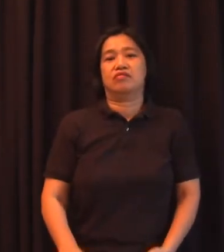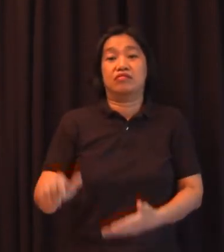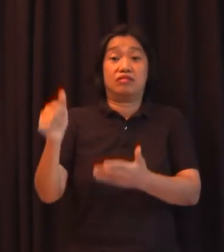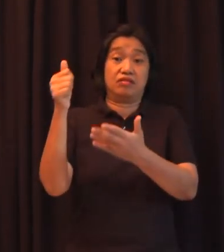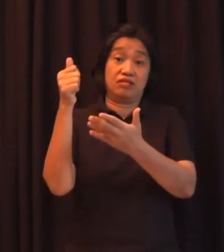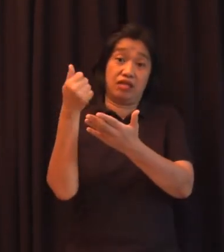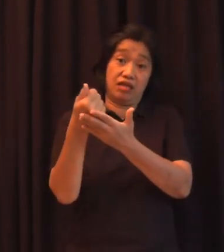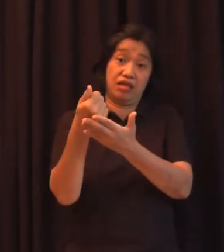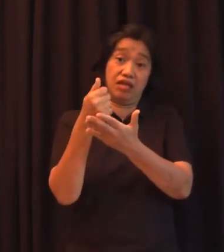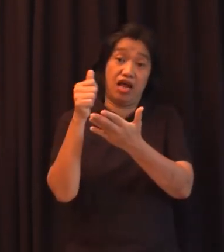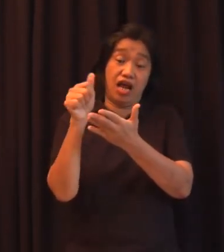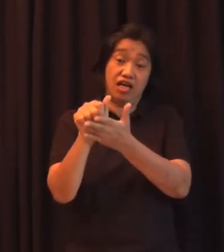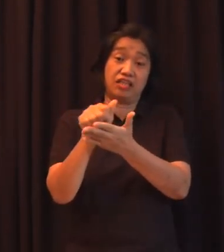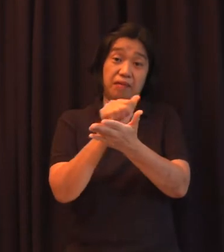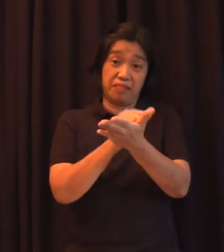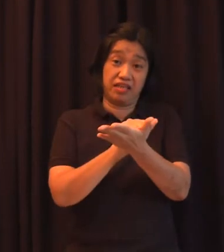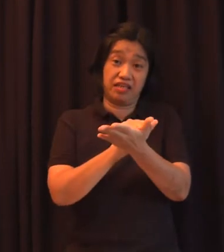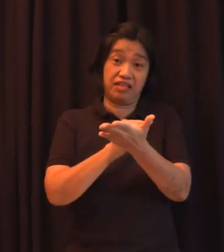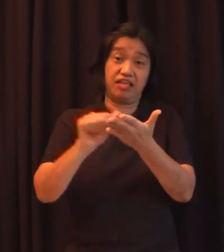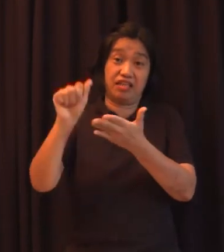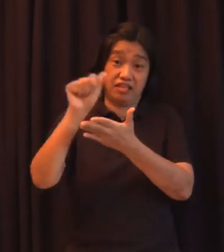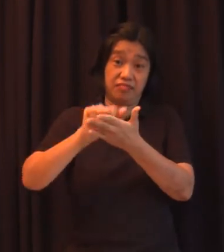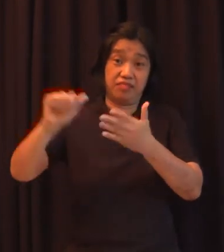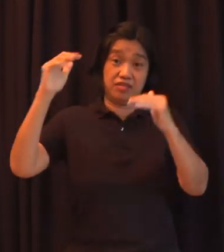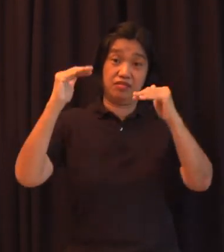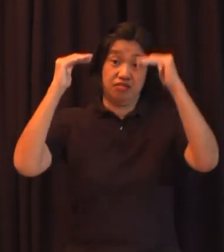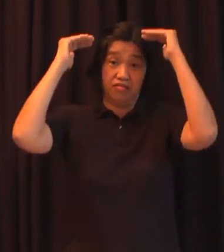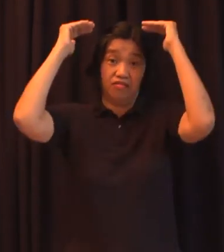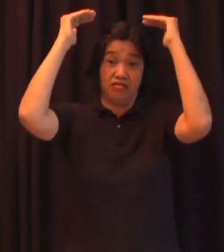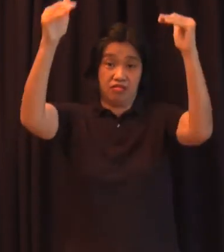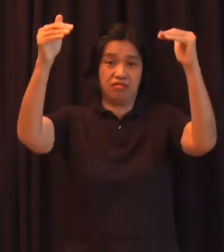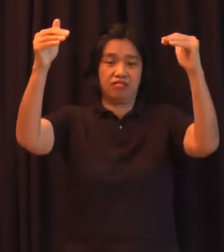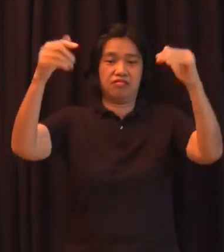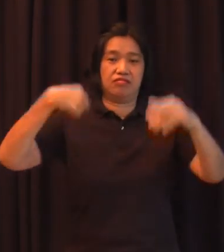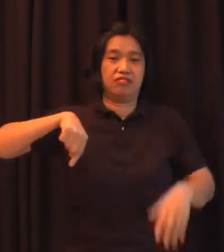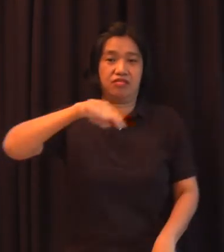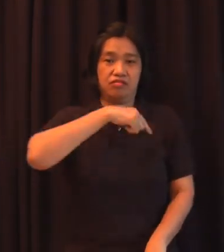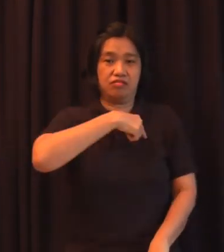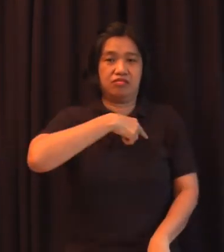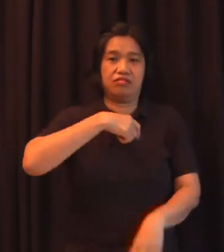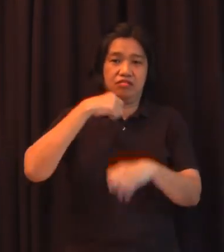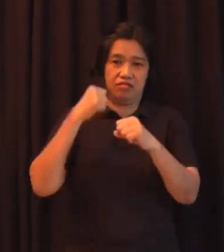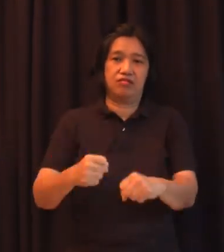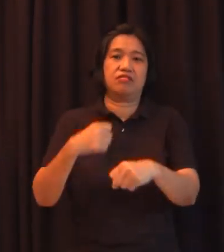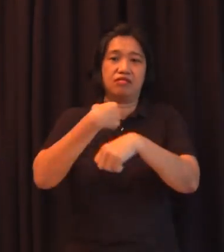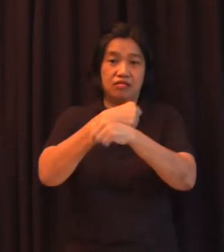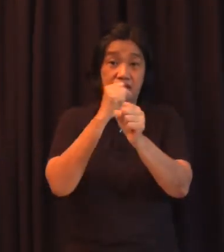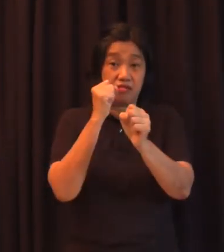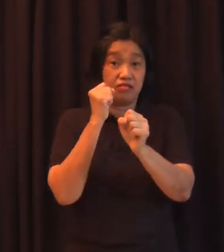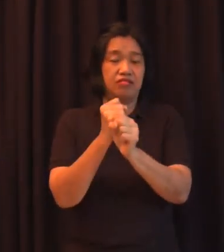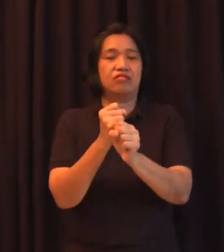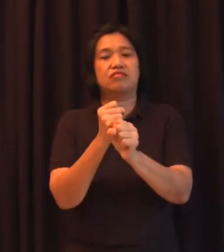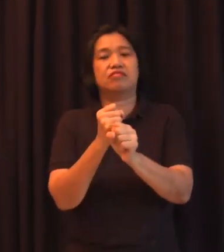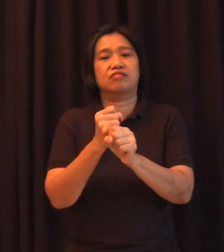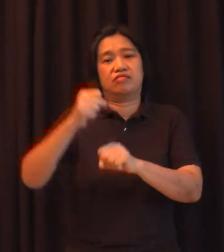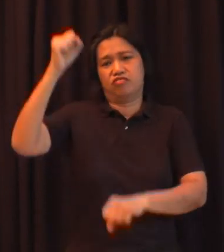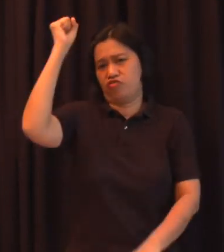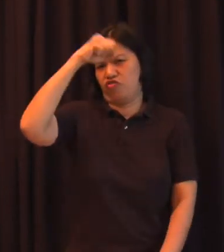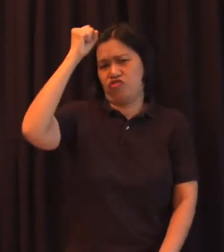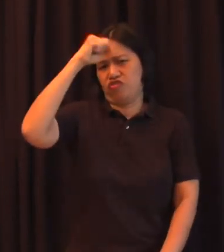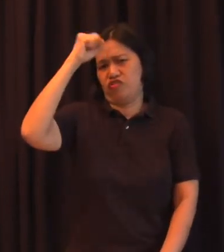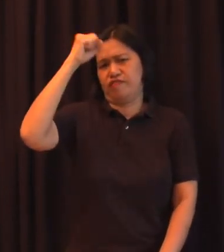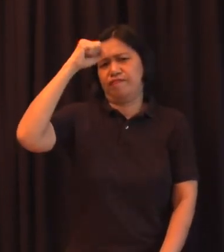larangan tayo mismo ay makabuo na isang tradisyon ng kapantasan sa ating bansa na hindi tayo laging